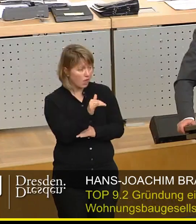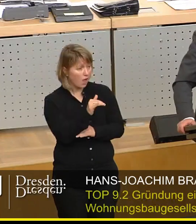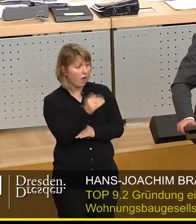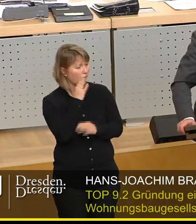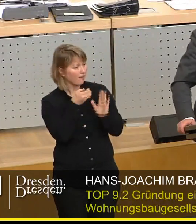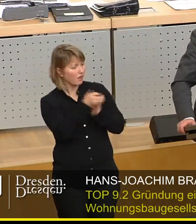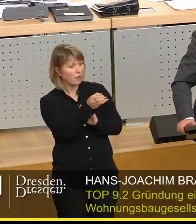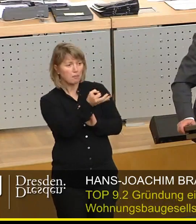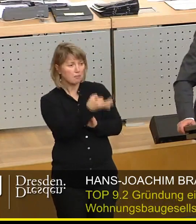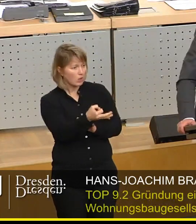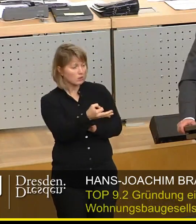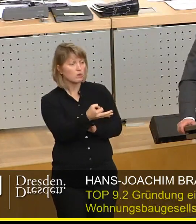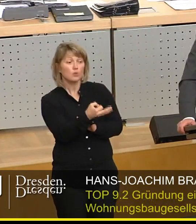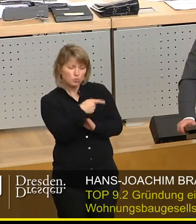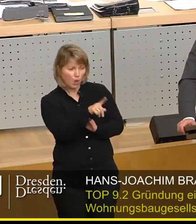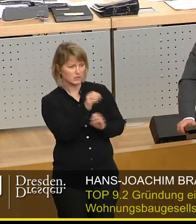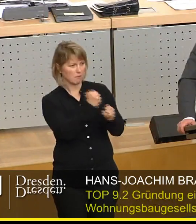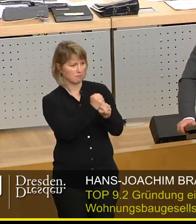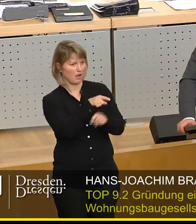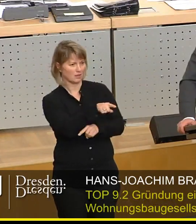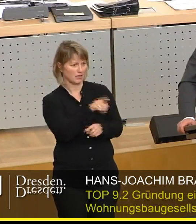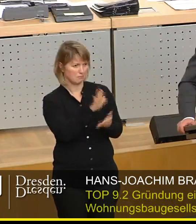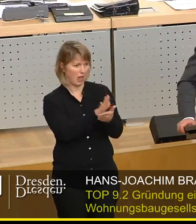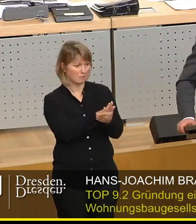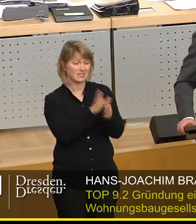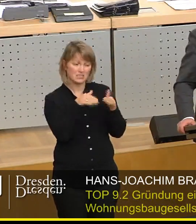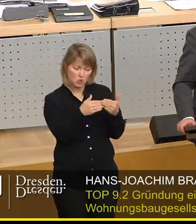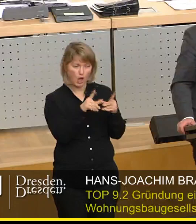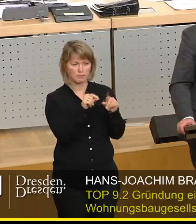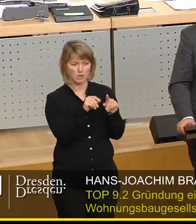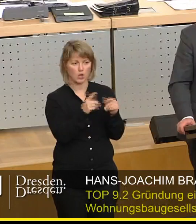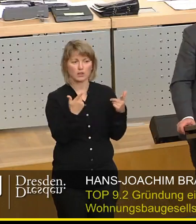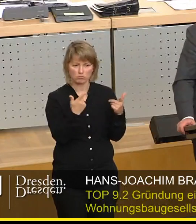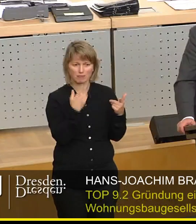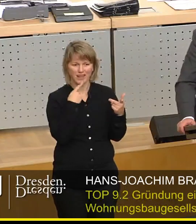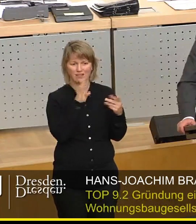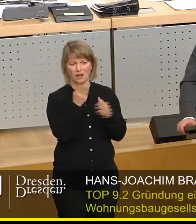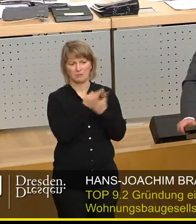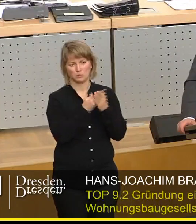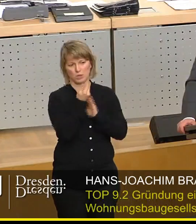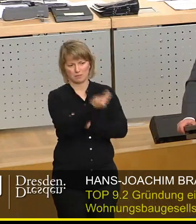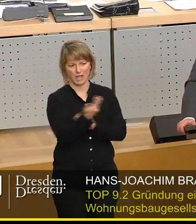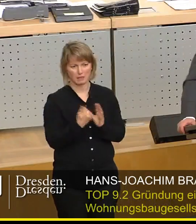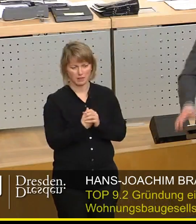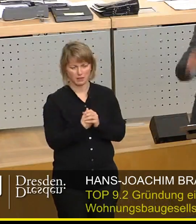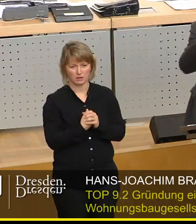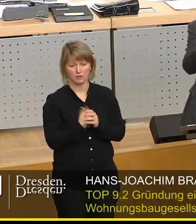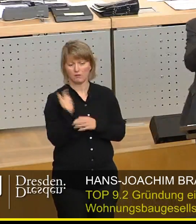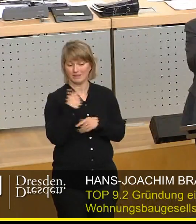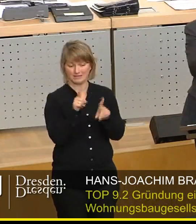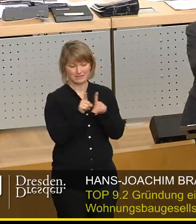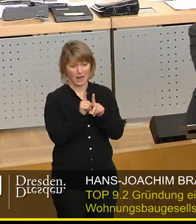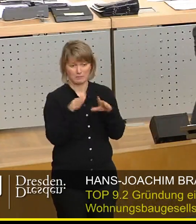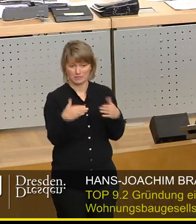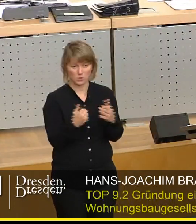erfüllen, dann bleiben die aber da drin. Das ist der Sinn einer Fehlbelegungsabgabe. Da ist man auch nicht dazu gekommen. Das